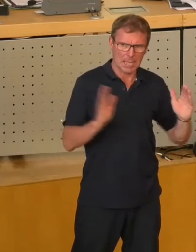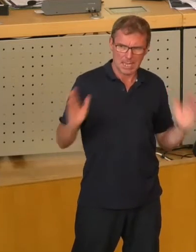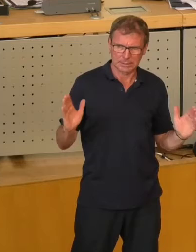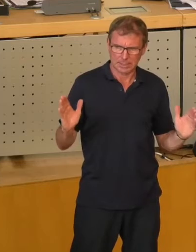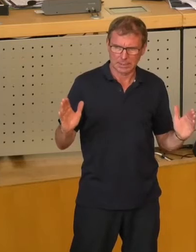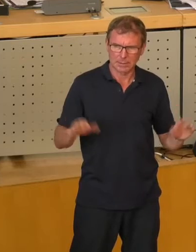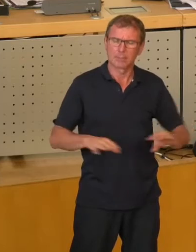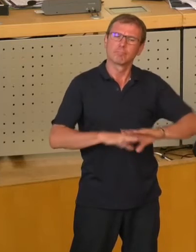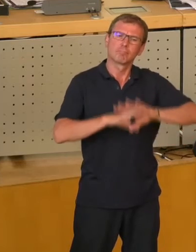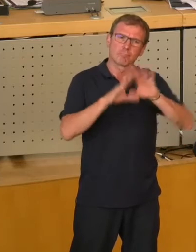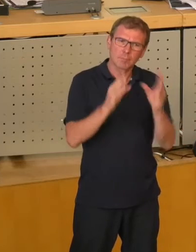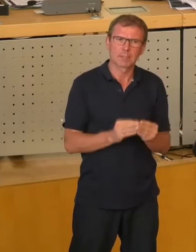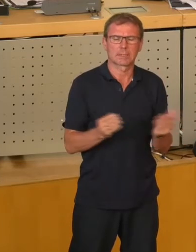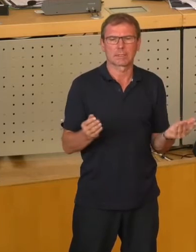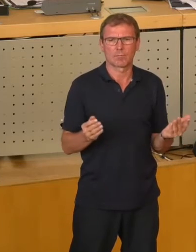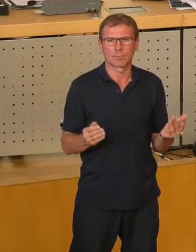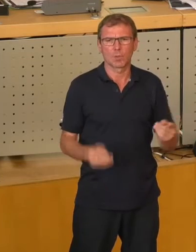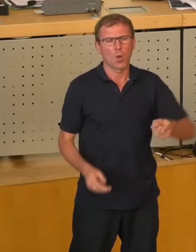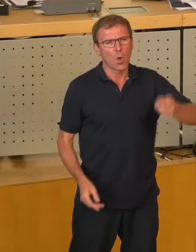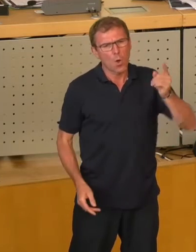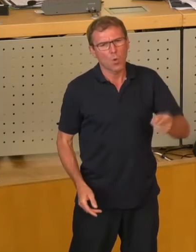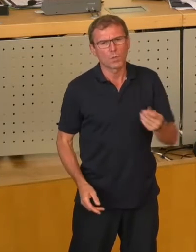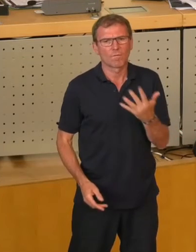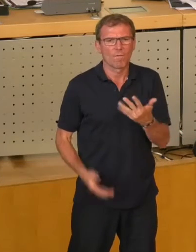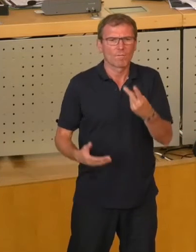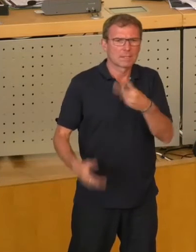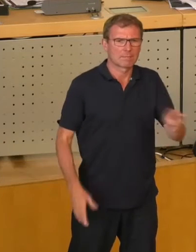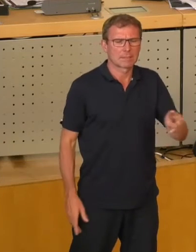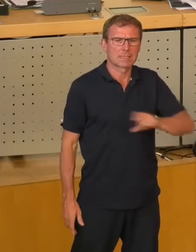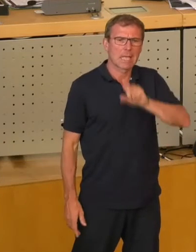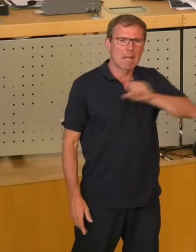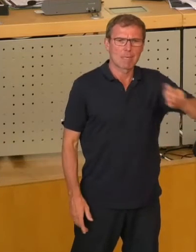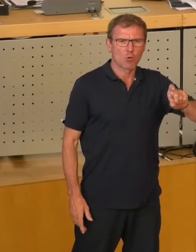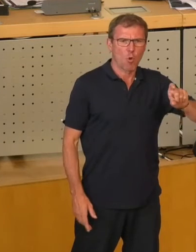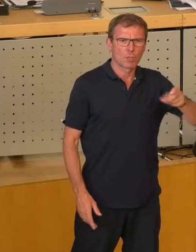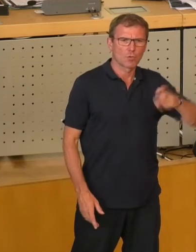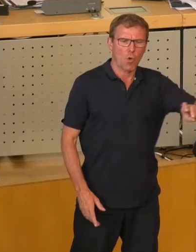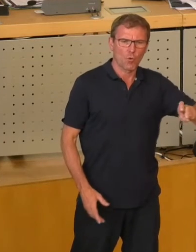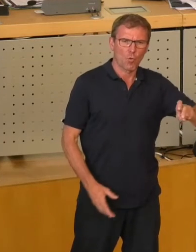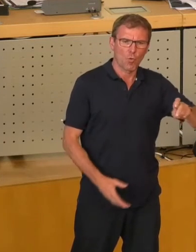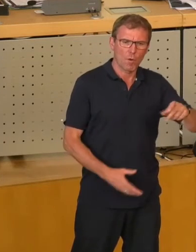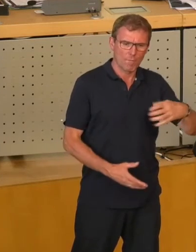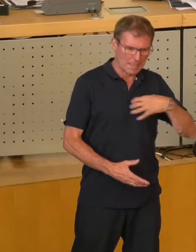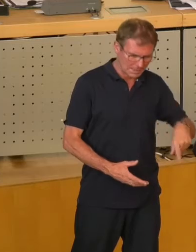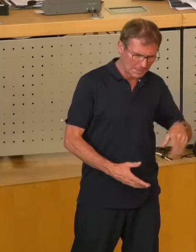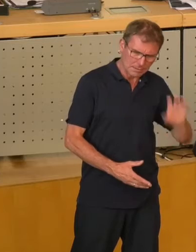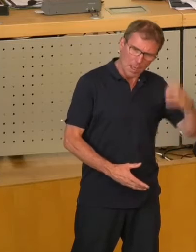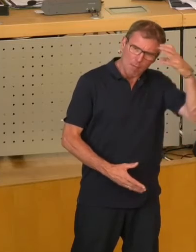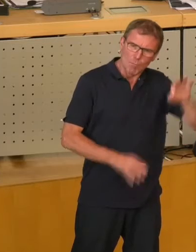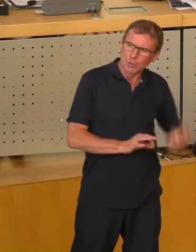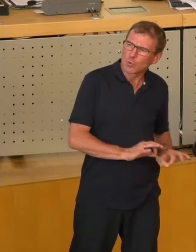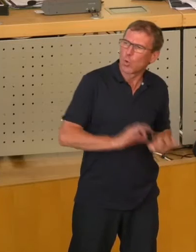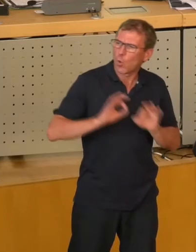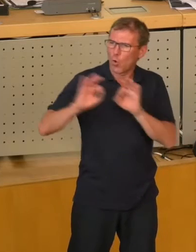waren das insgesamt 125 Millionen Euro, die von Dresden nach